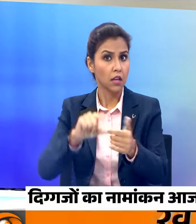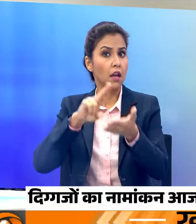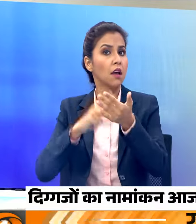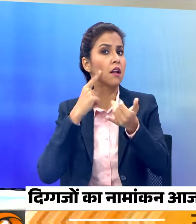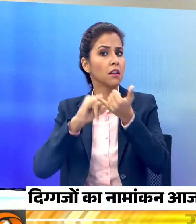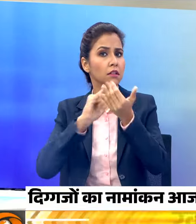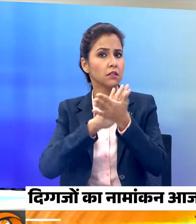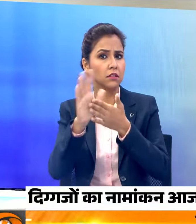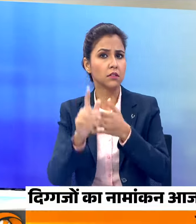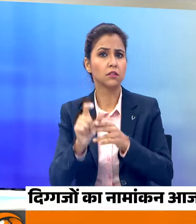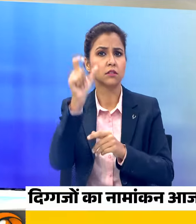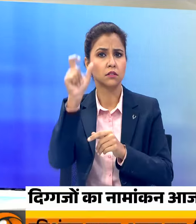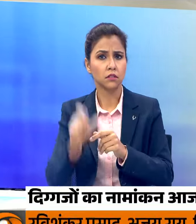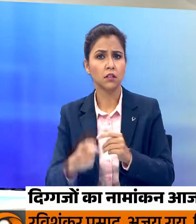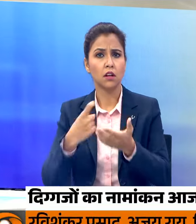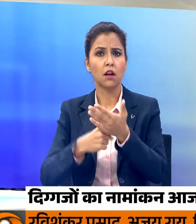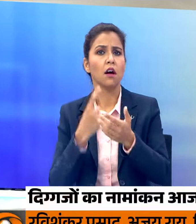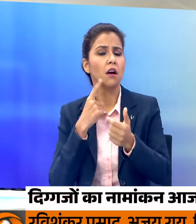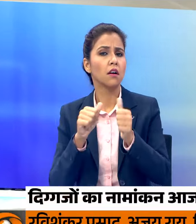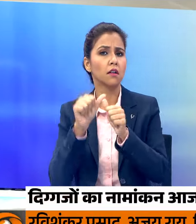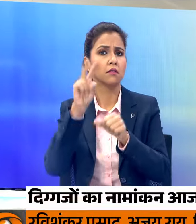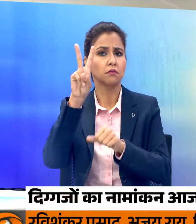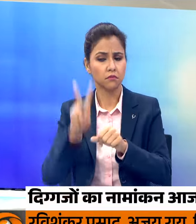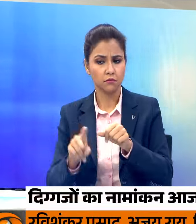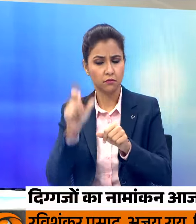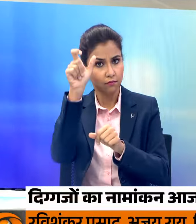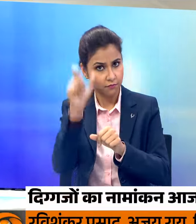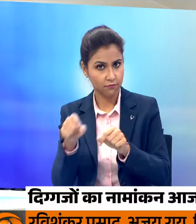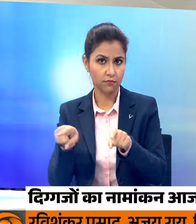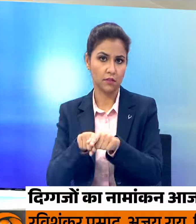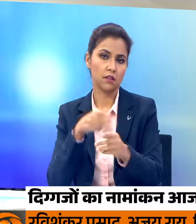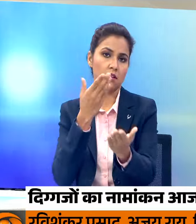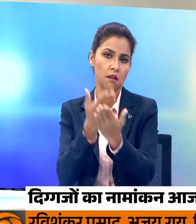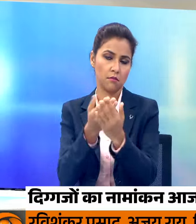और रवी किशन का भी नामांकनाज